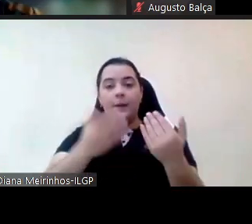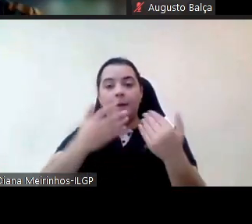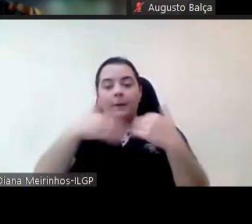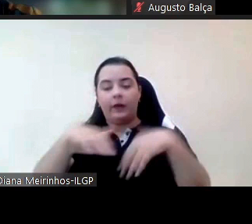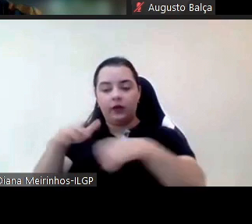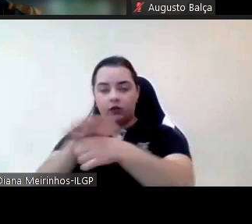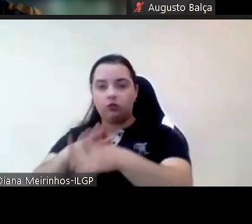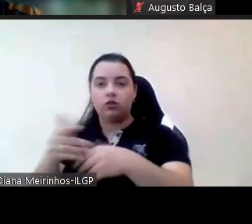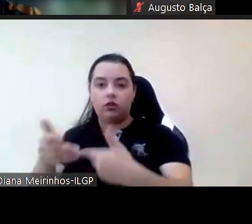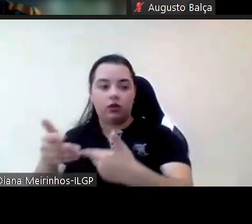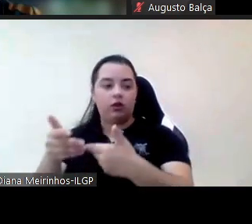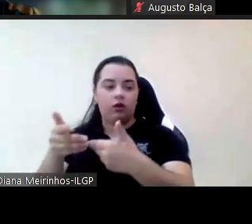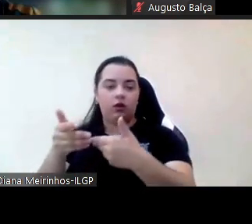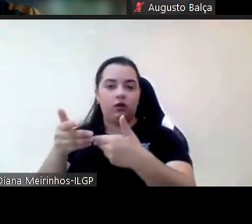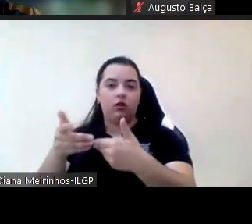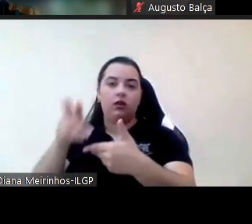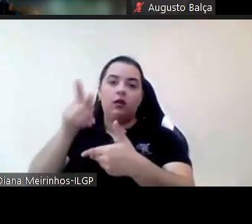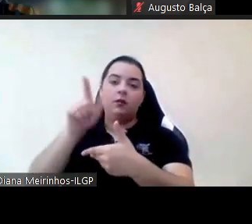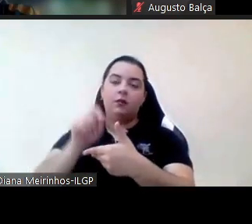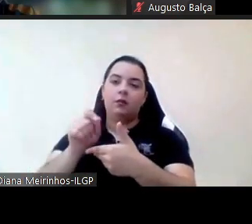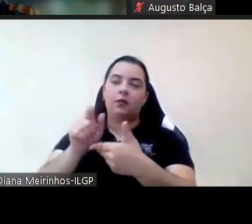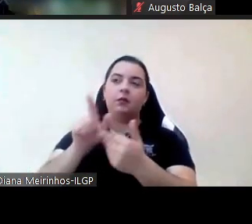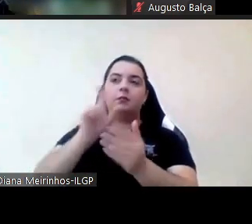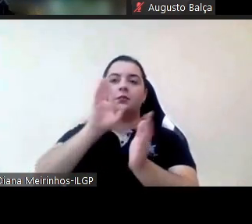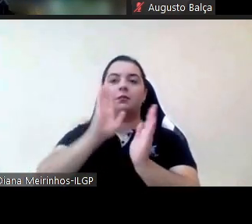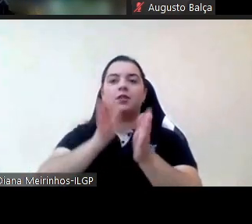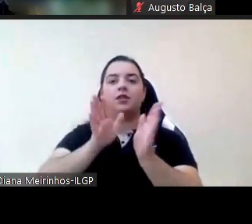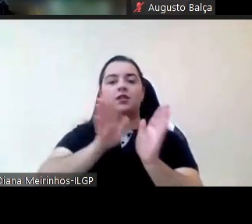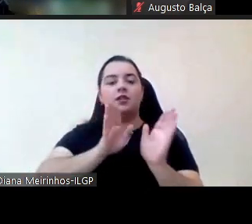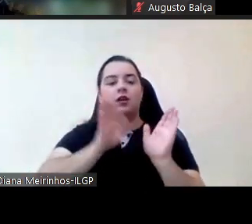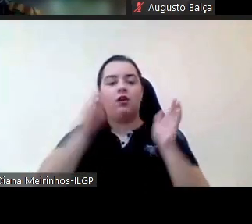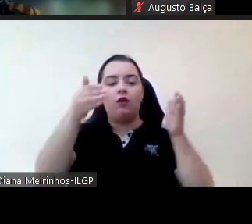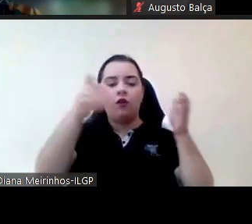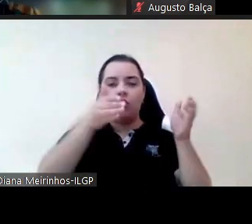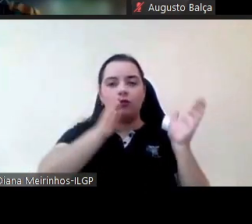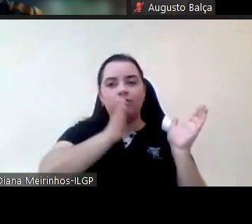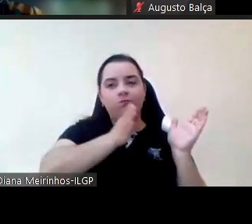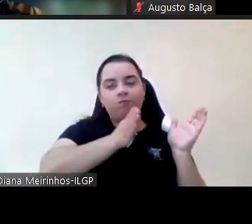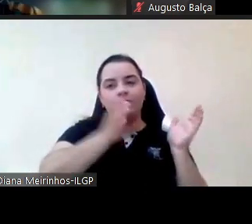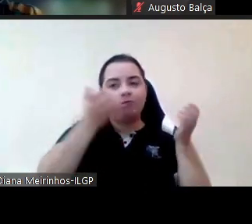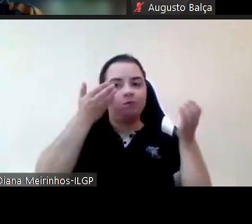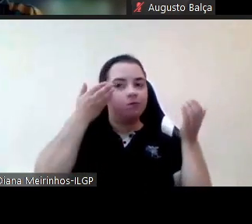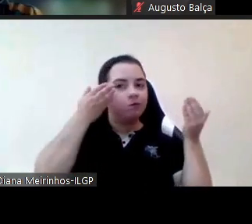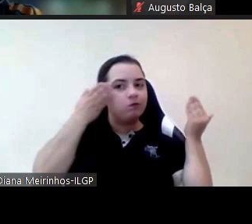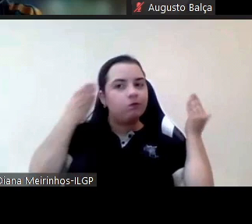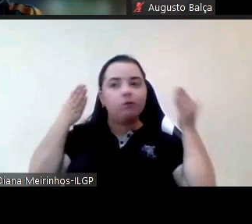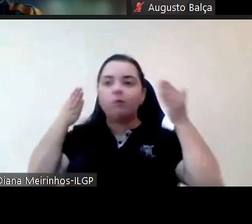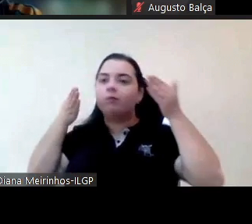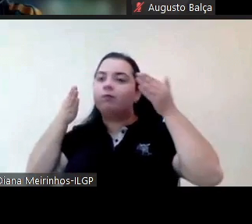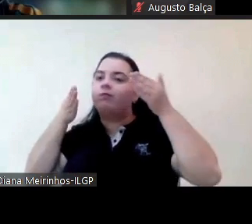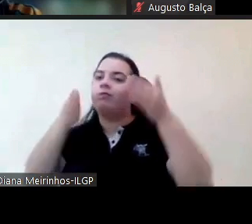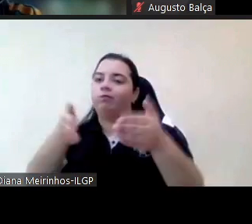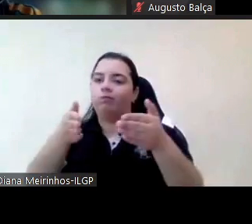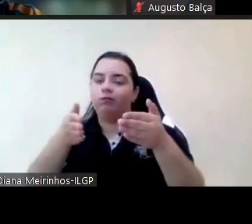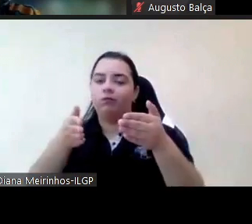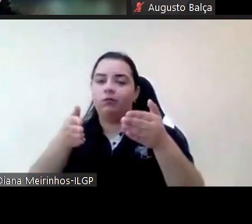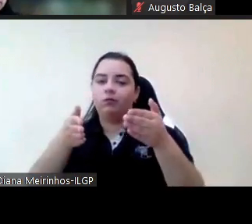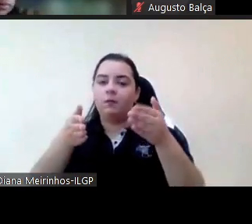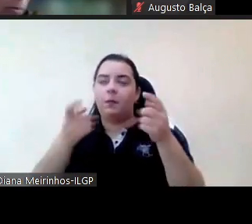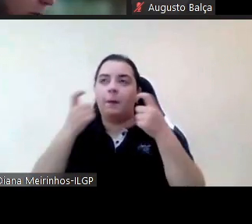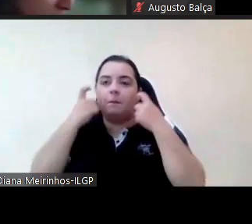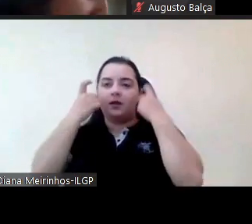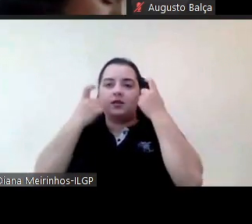temos que centrarnos muito também na reflexão do desde que lugar